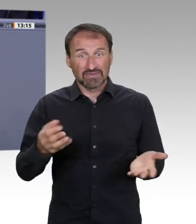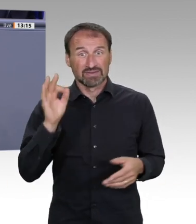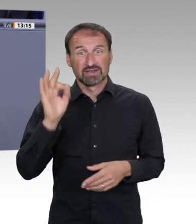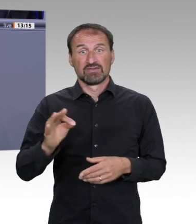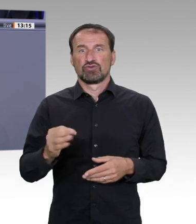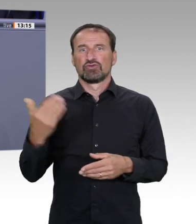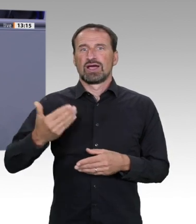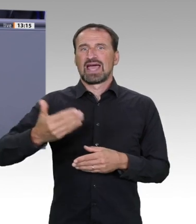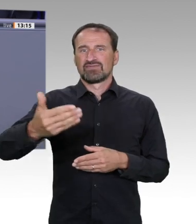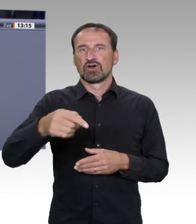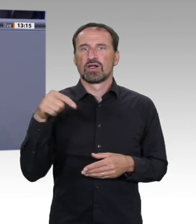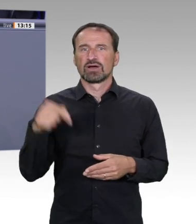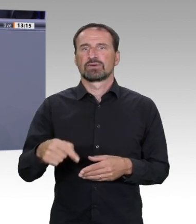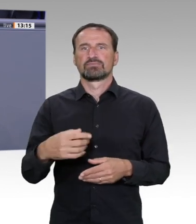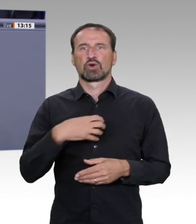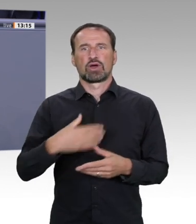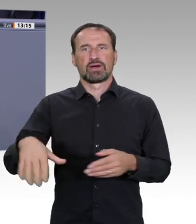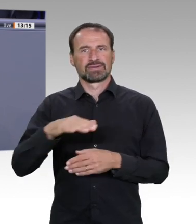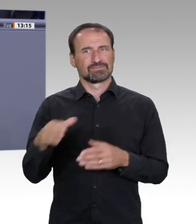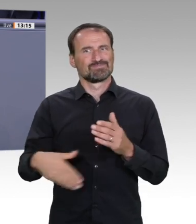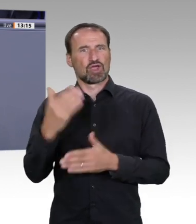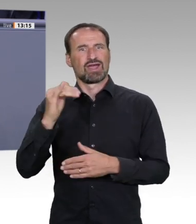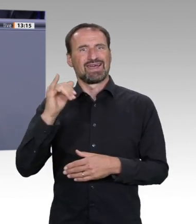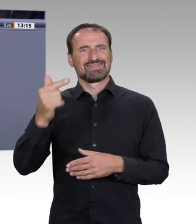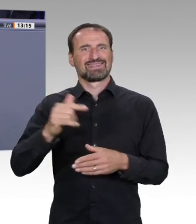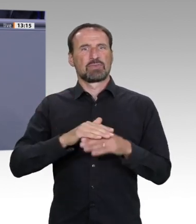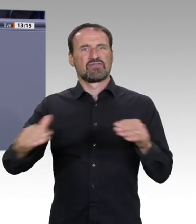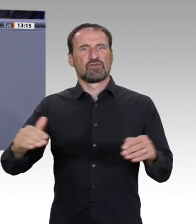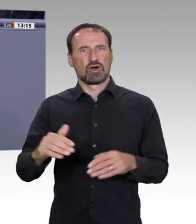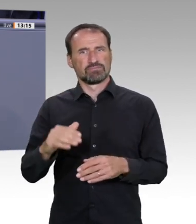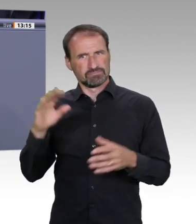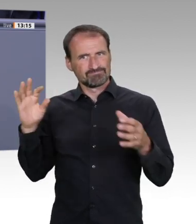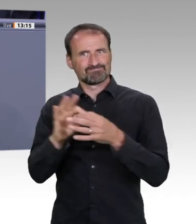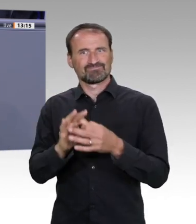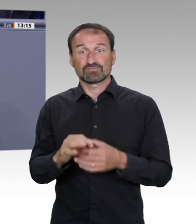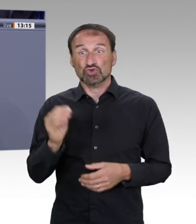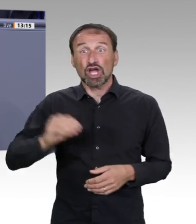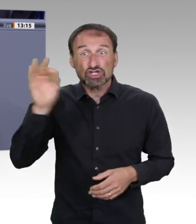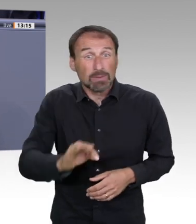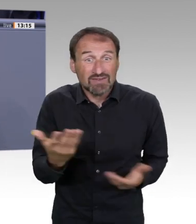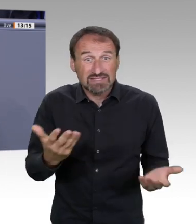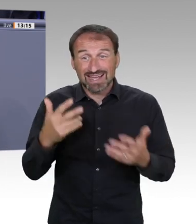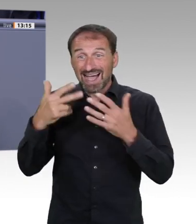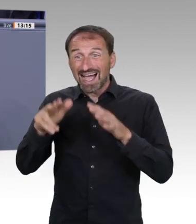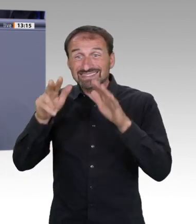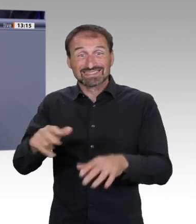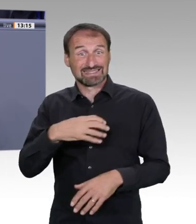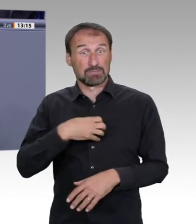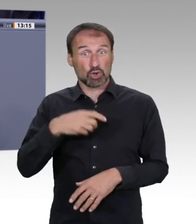Projekt Ende 2025 sollen es rund 900 Millionen Euro werden. Das sind ja nur Steuergelder. Die schmeißen Sie mit Vergnügen